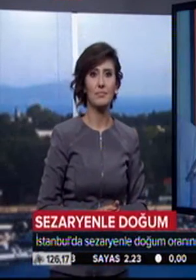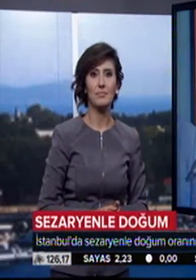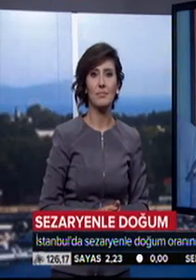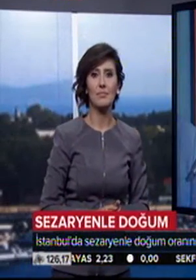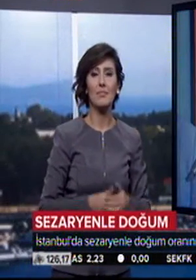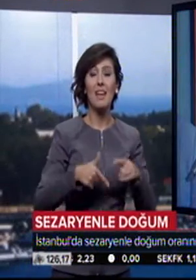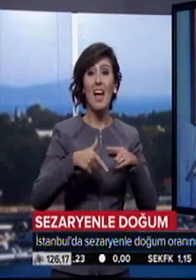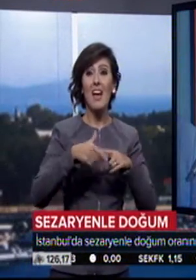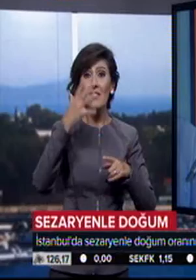Fizyolojik olan doğumdur.